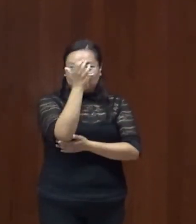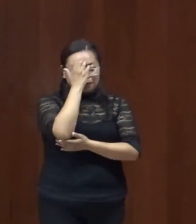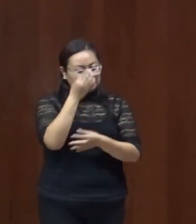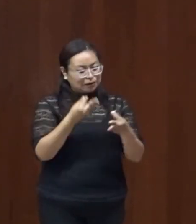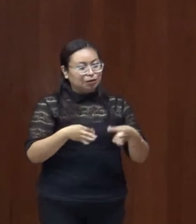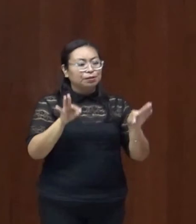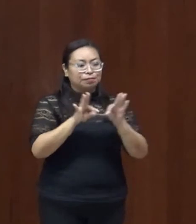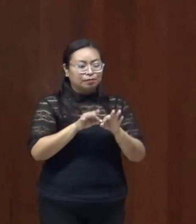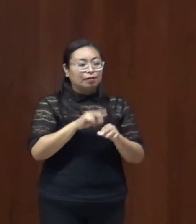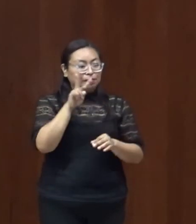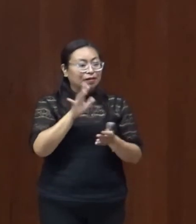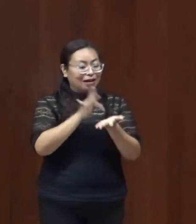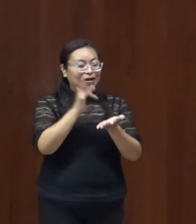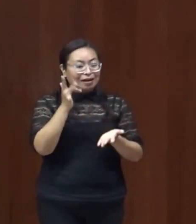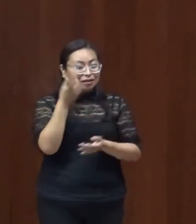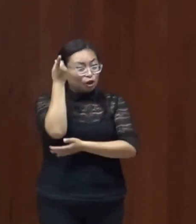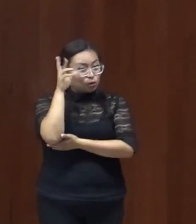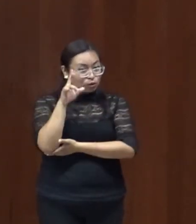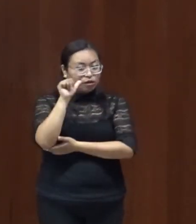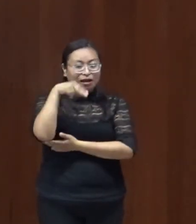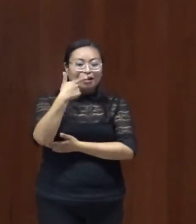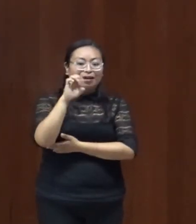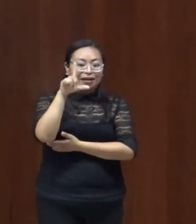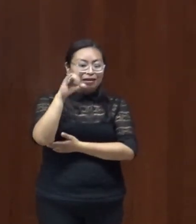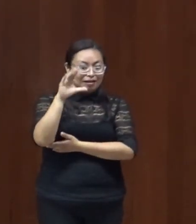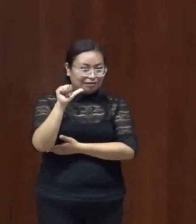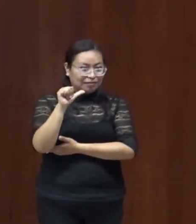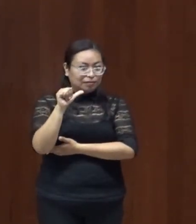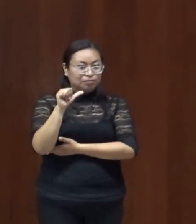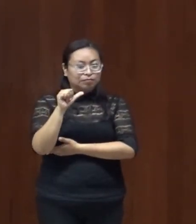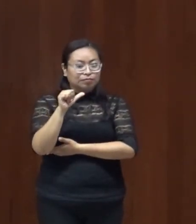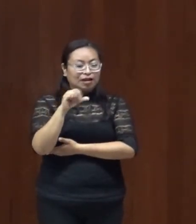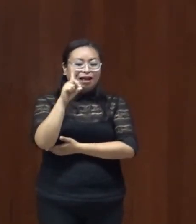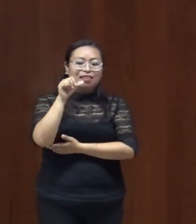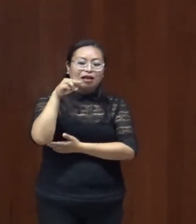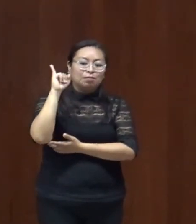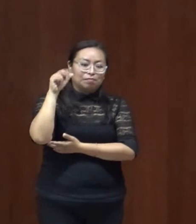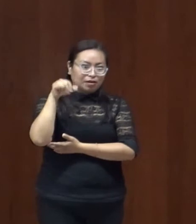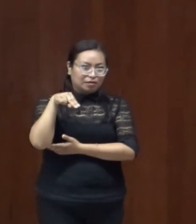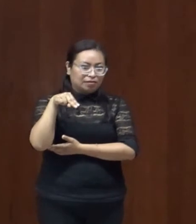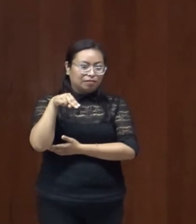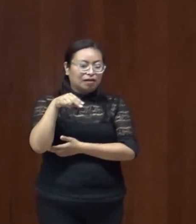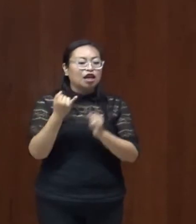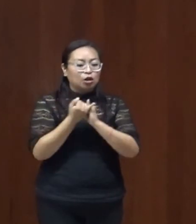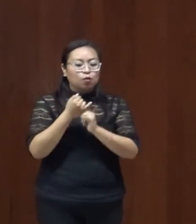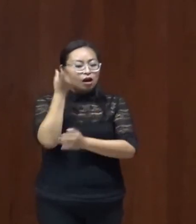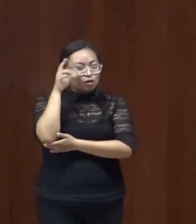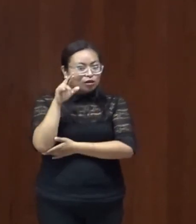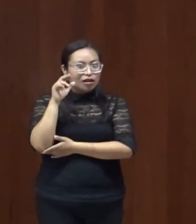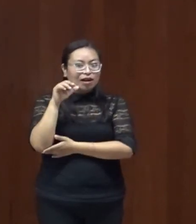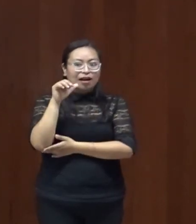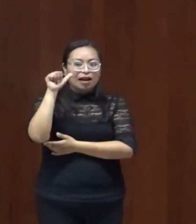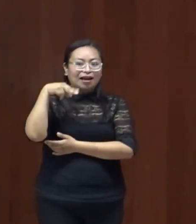agradezco a la doctora Angélica también y a la doctora Angélica